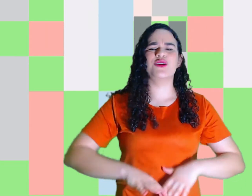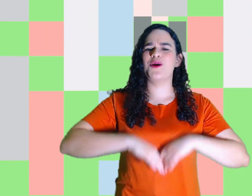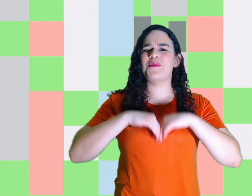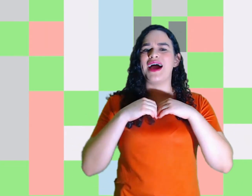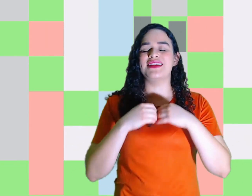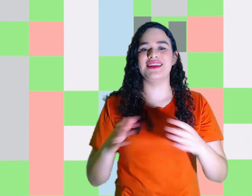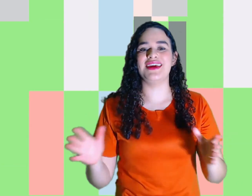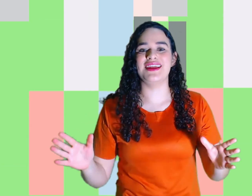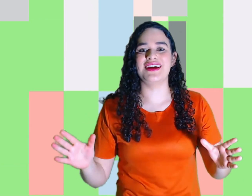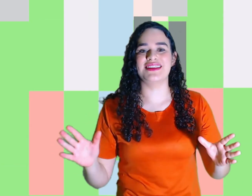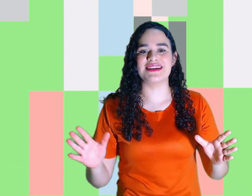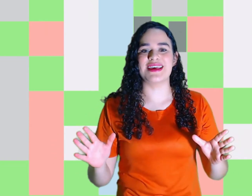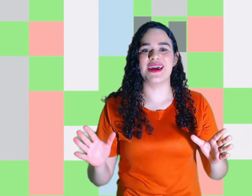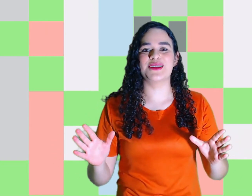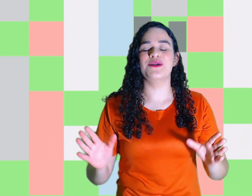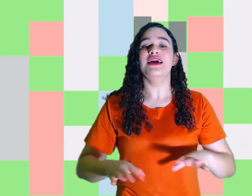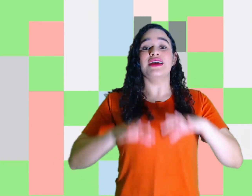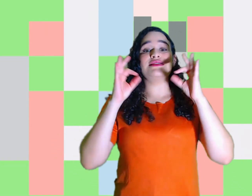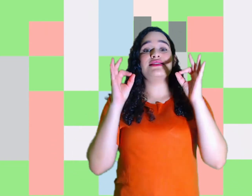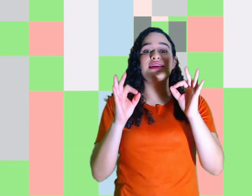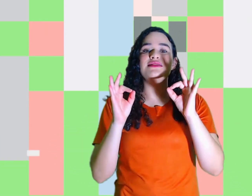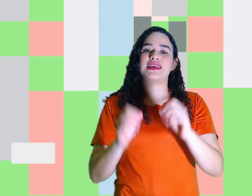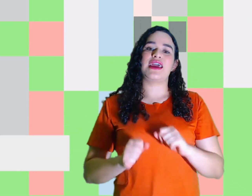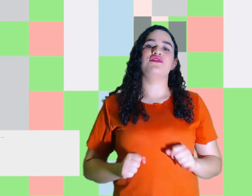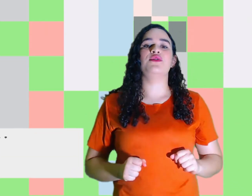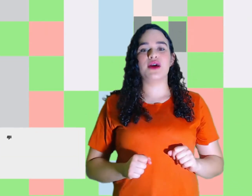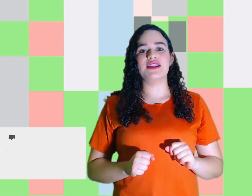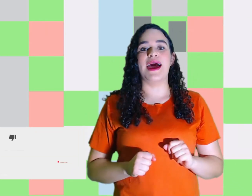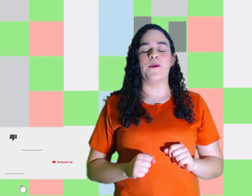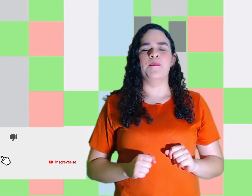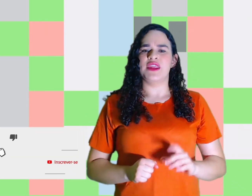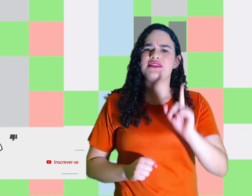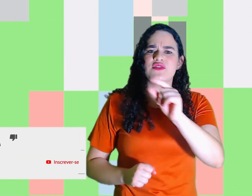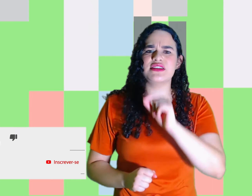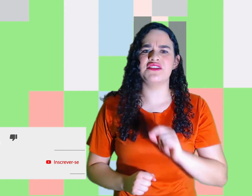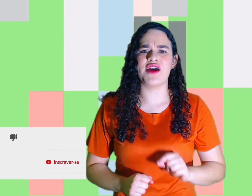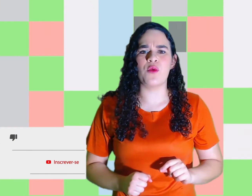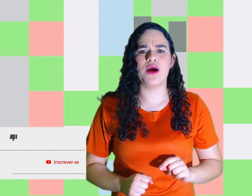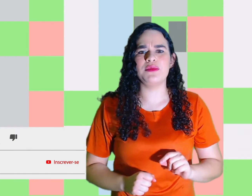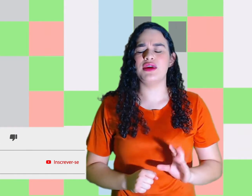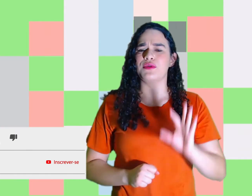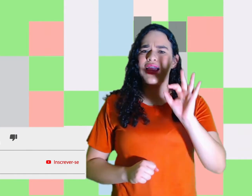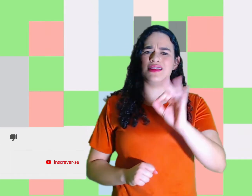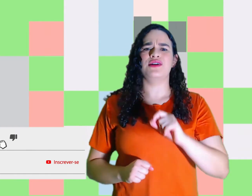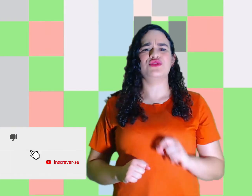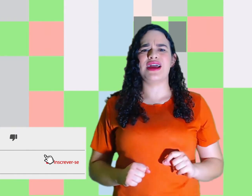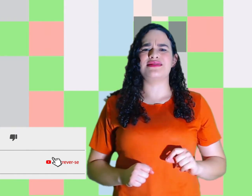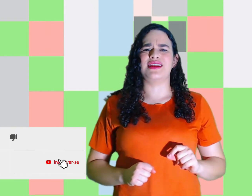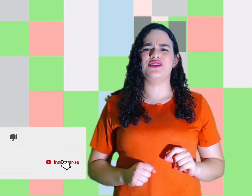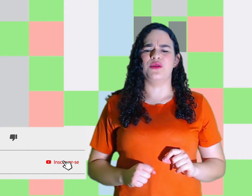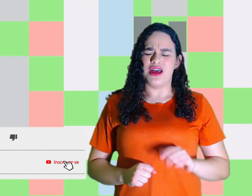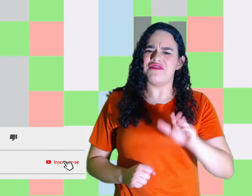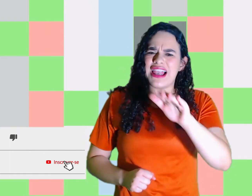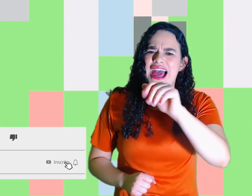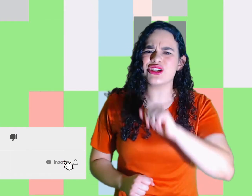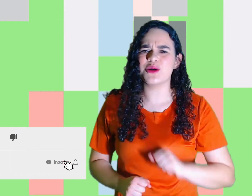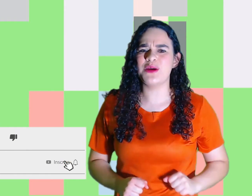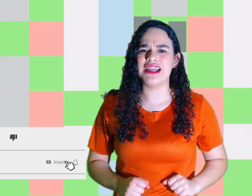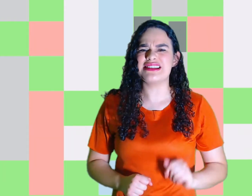compartilha, tá certo? E se inscreve no canal. E se você tiver algum amiguinho que ainda não está inscrito, vai lá, chama ele. Sim,